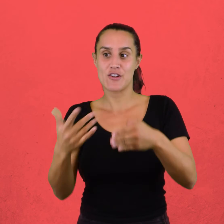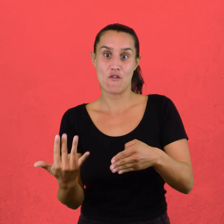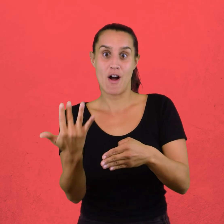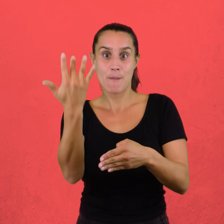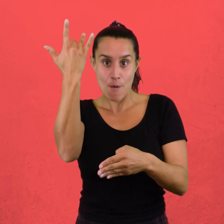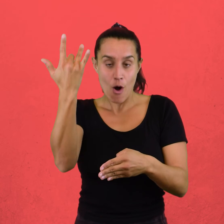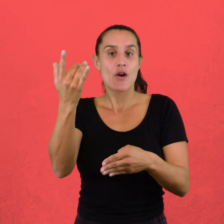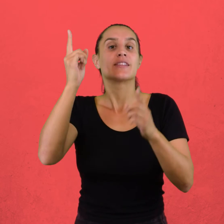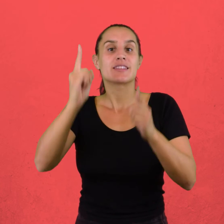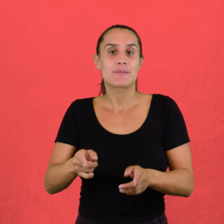revolución industrial.